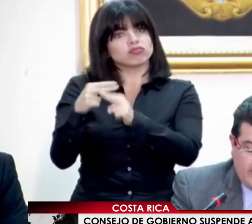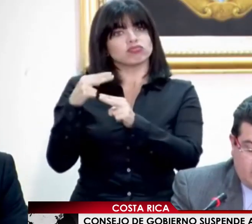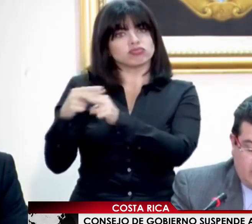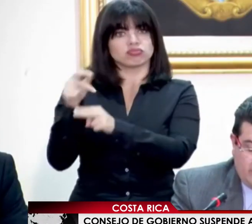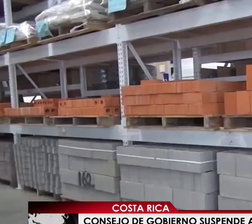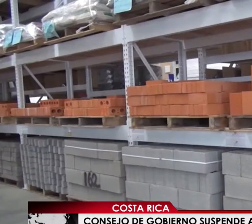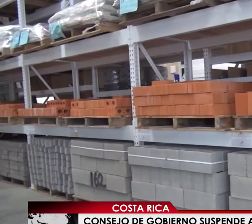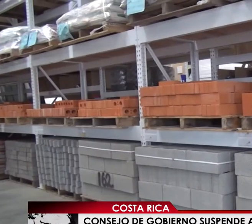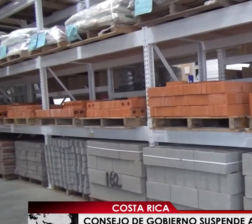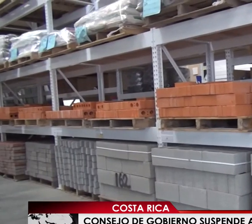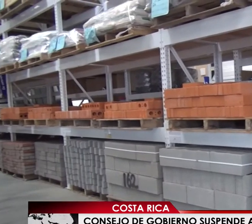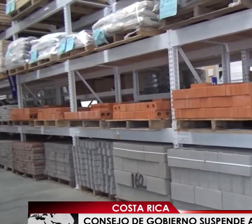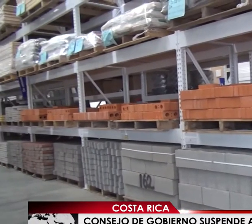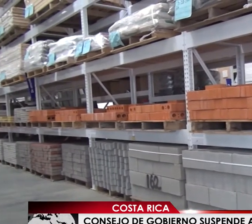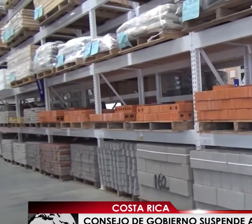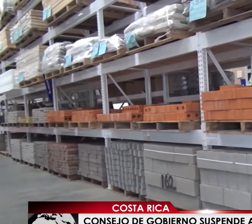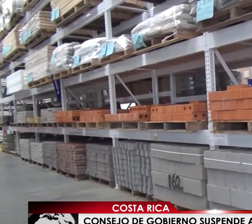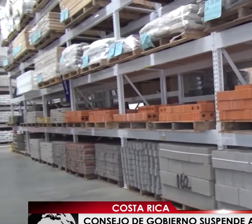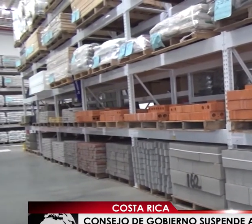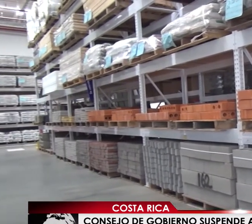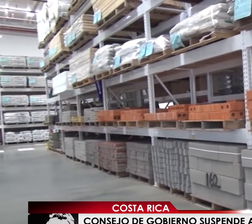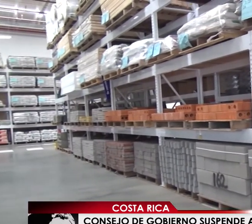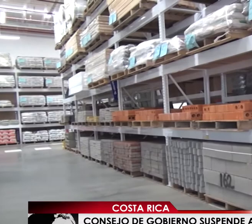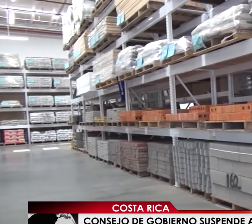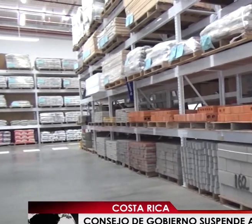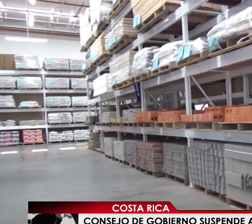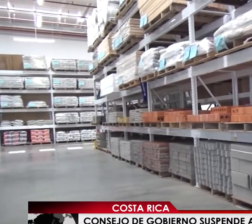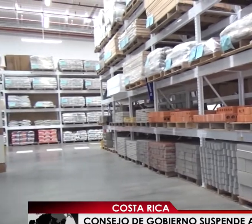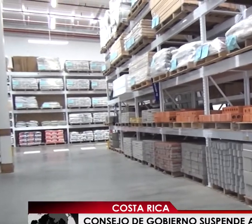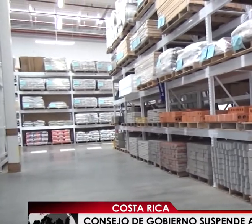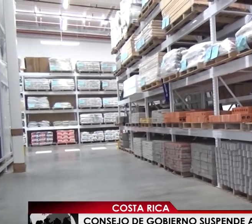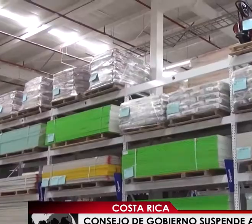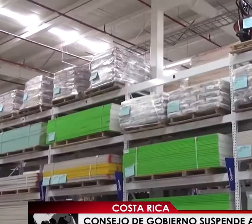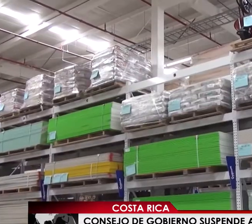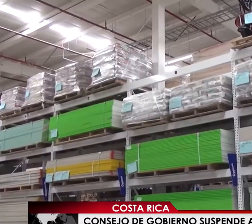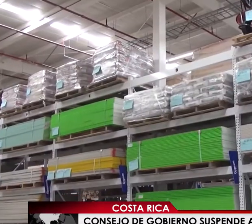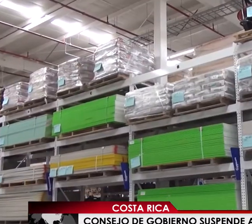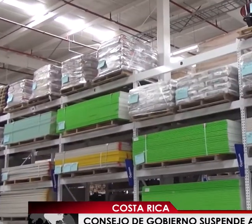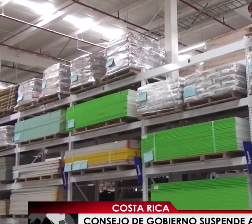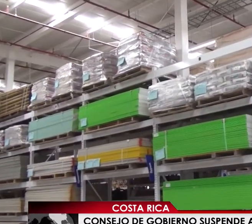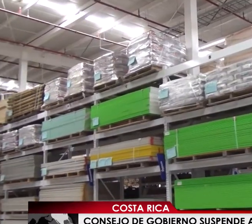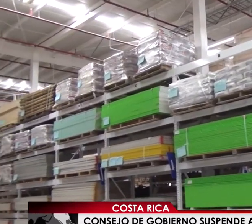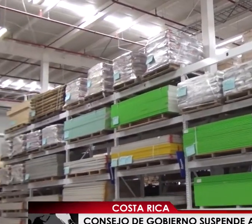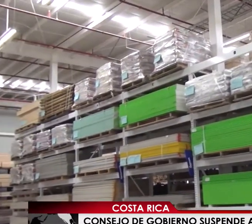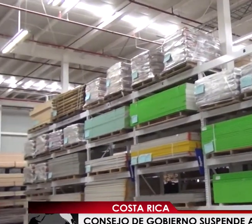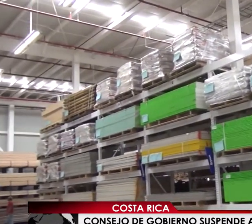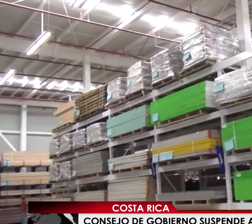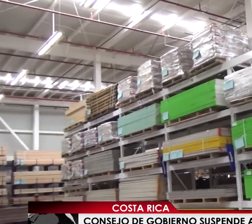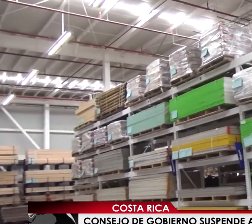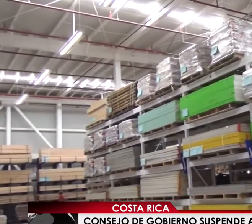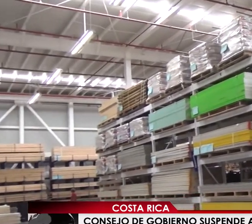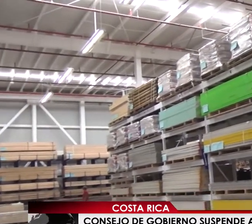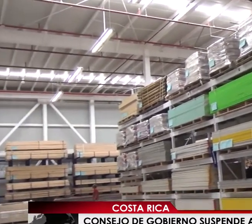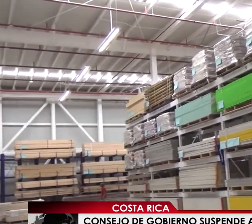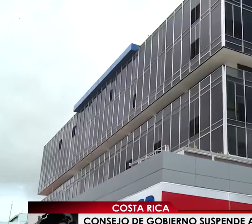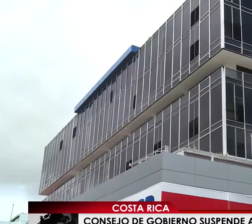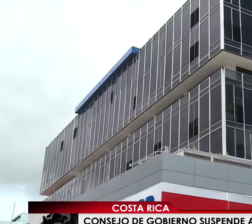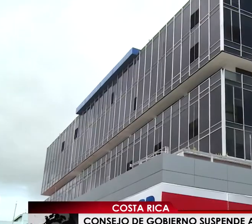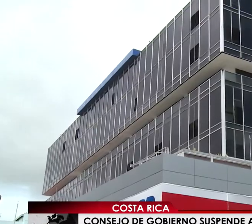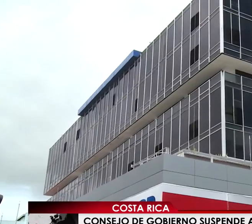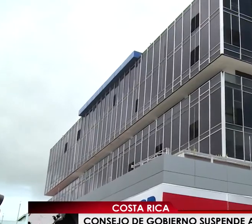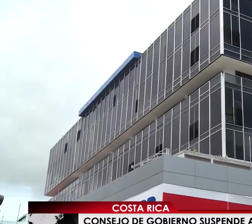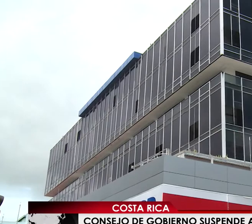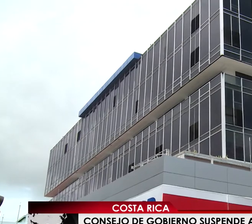implicaciones que ha tenido el caso del cemento chino y la actitud de los directivos que ha repercutido en una recalificación o deterioro de la